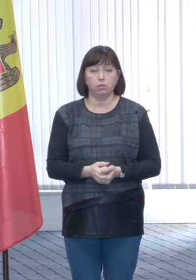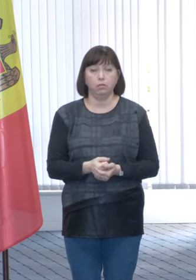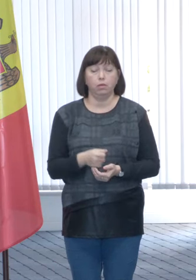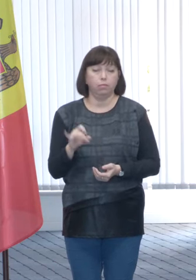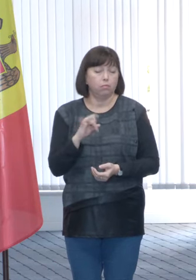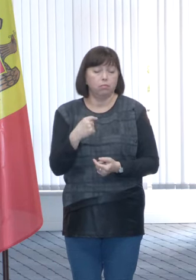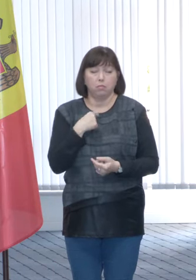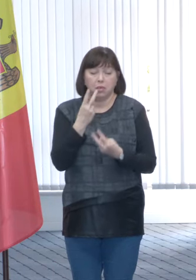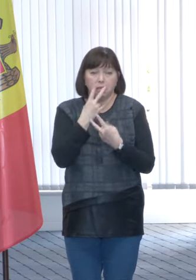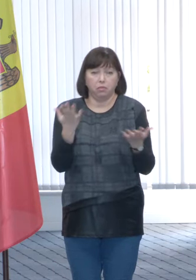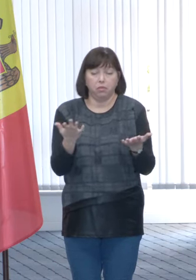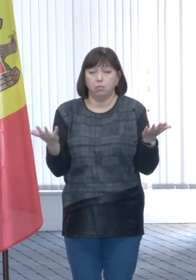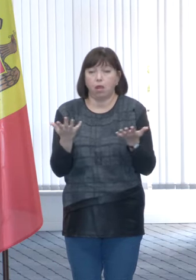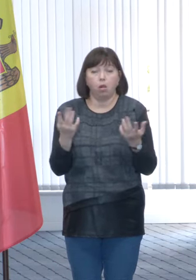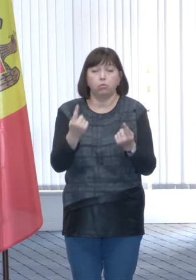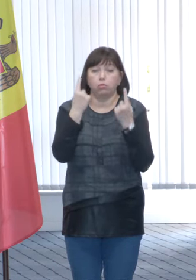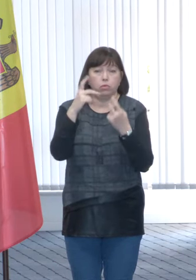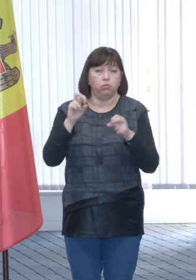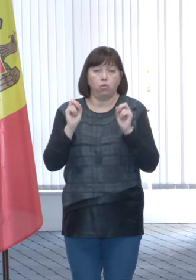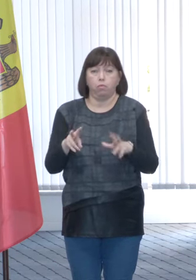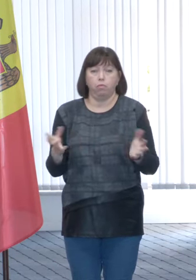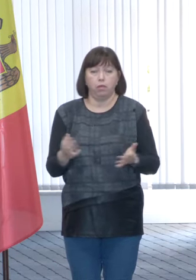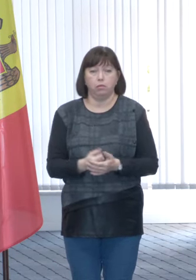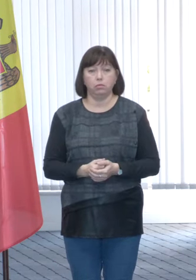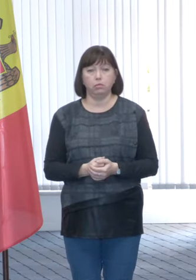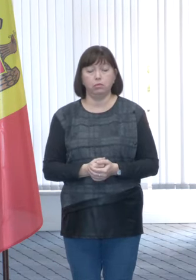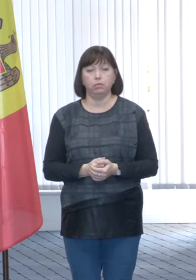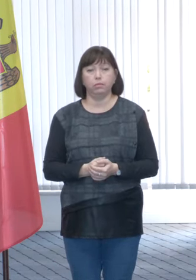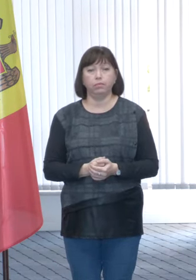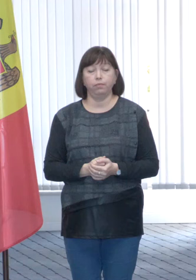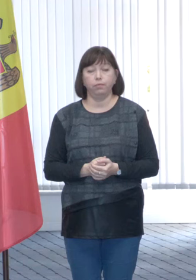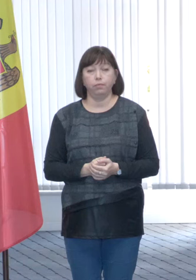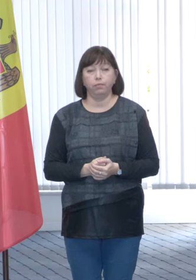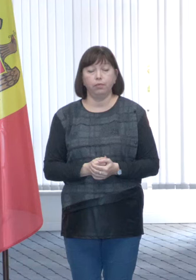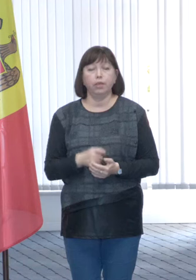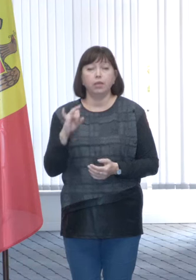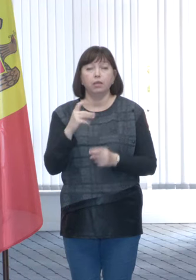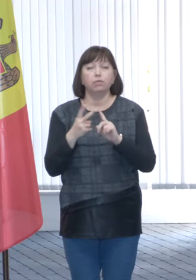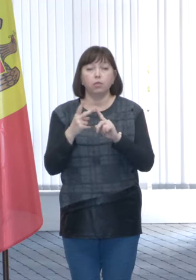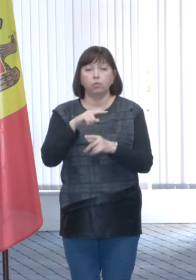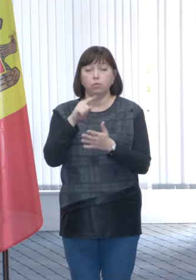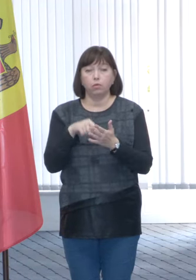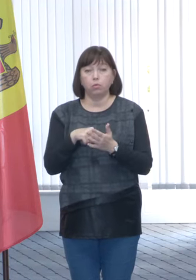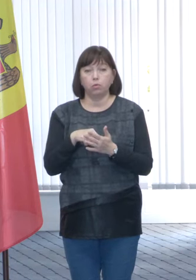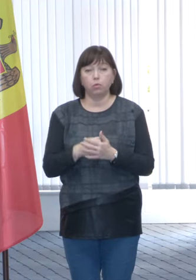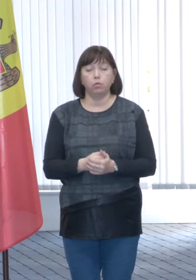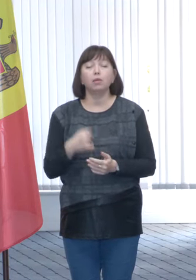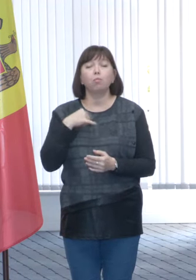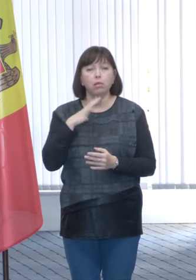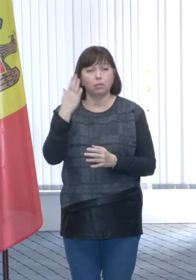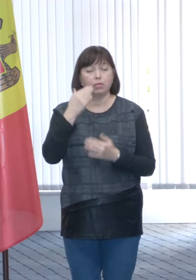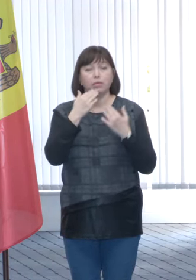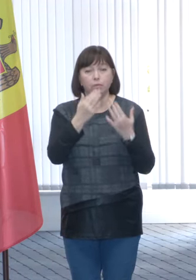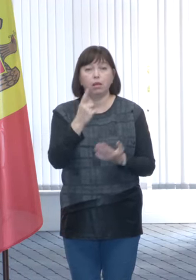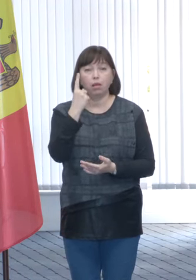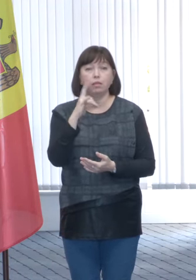noi nu vedem riscuri semnificativi în acest sens da și acum întrebare eu am întrebat și data trecută